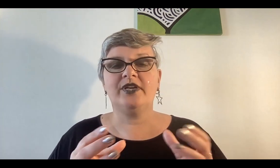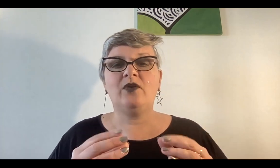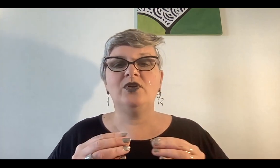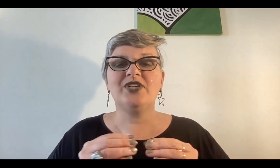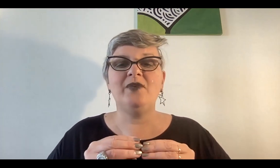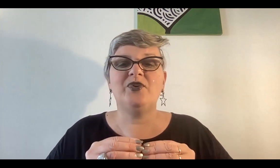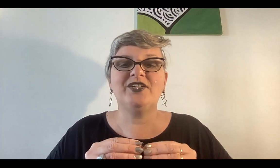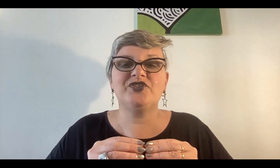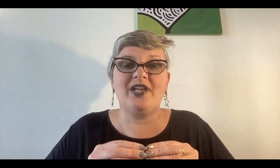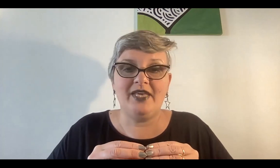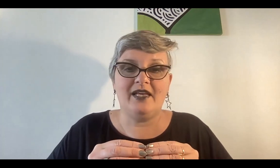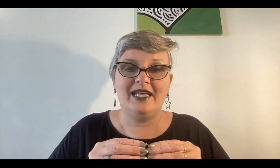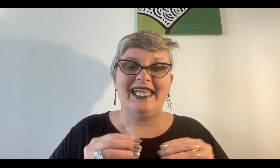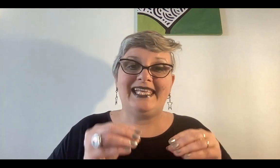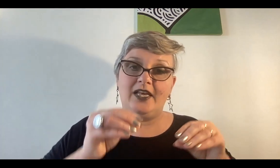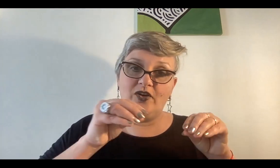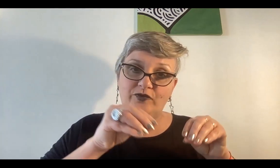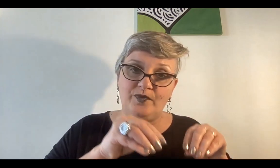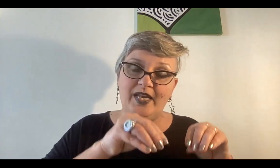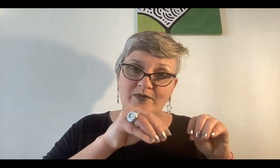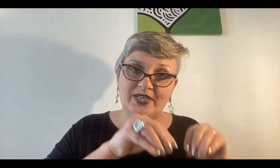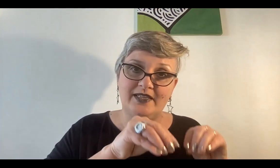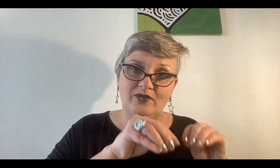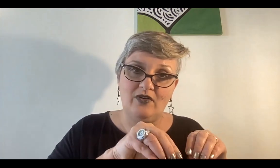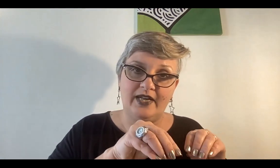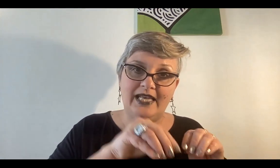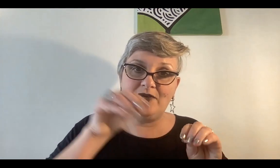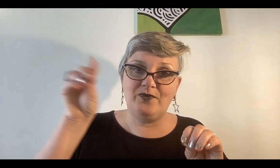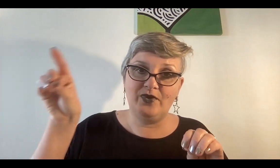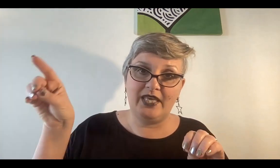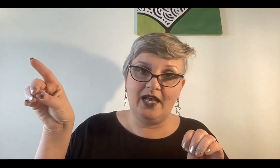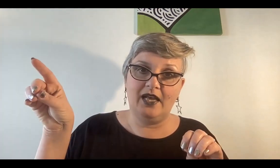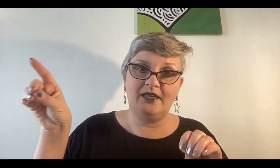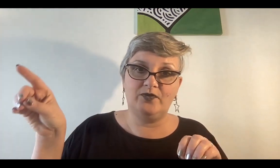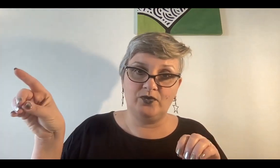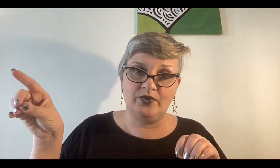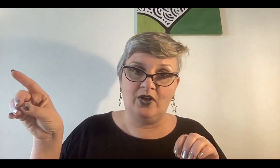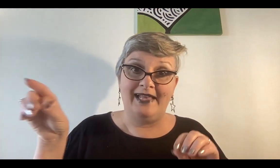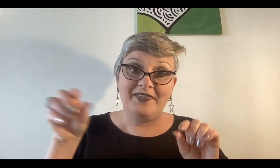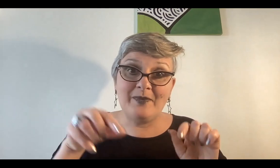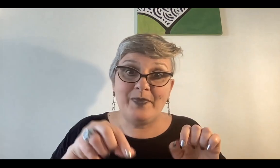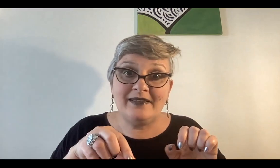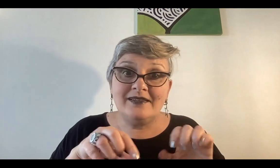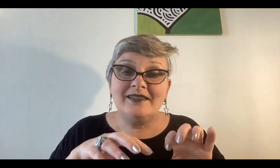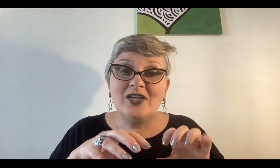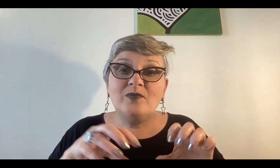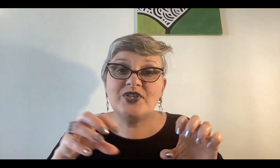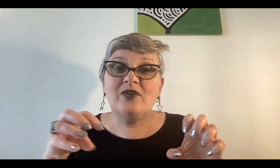oráculos es porque ellos sabían que lo que estuviéramos haciendo ahora influía en el futuro depende de cómo se